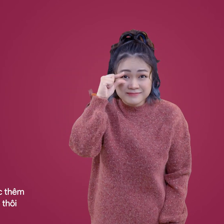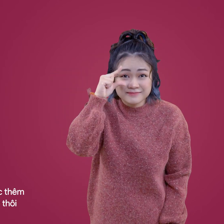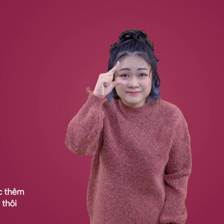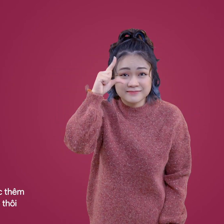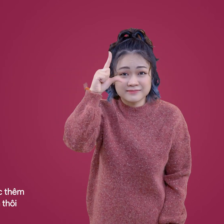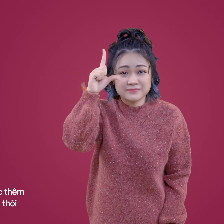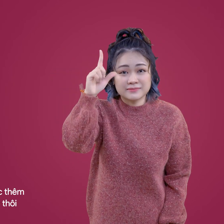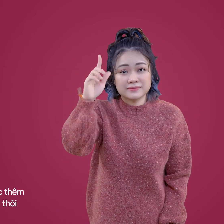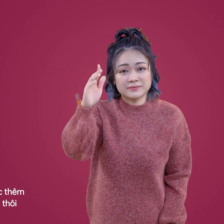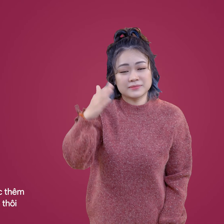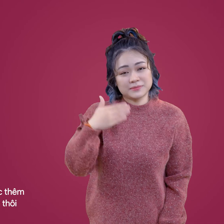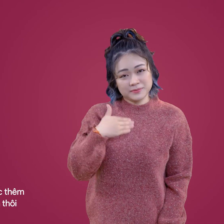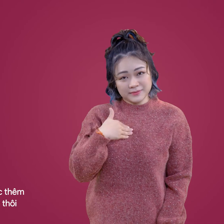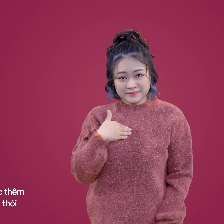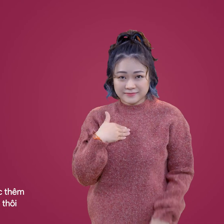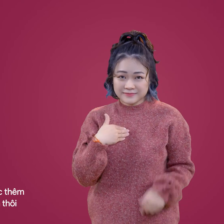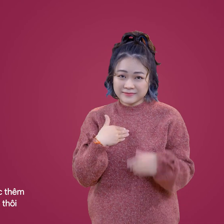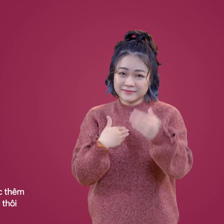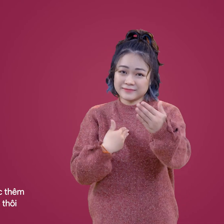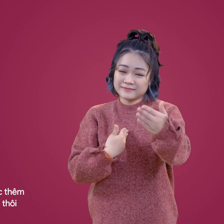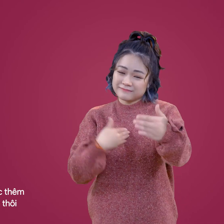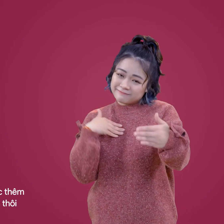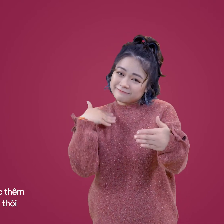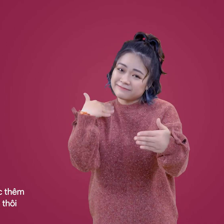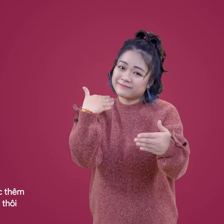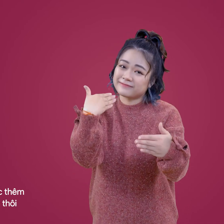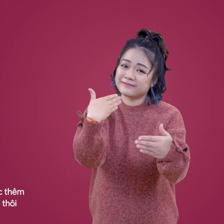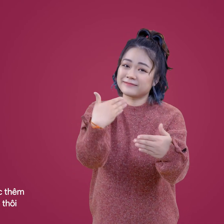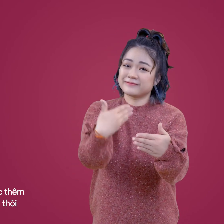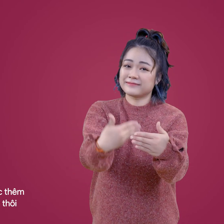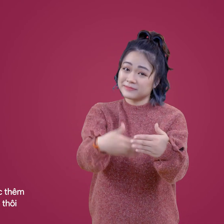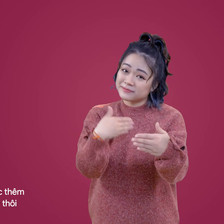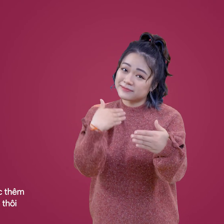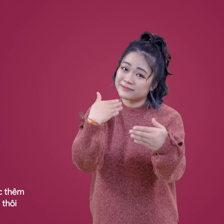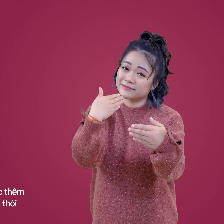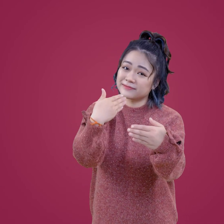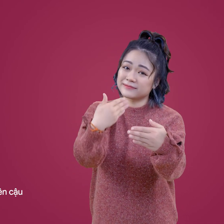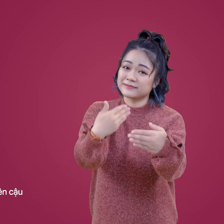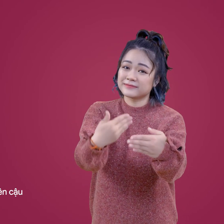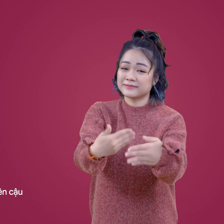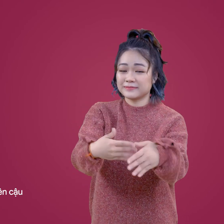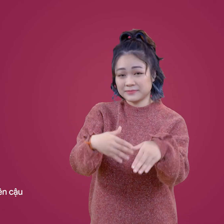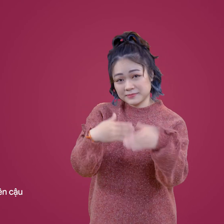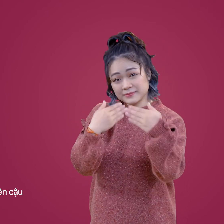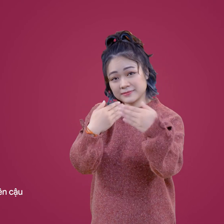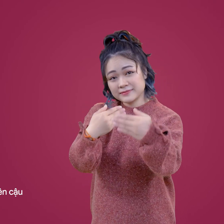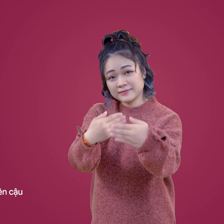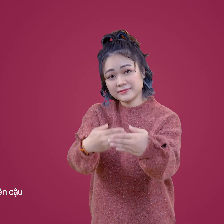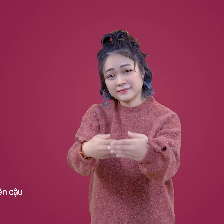며칠 밤만 더 세우면 만나러 갈게